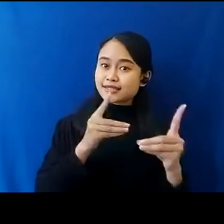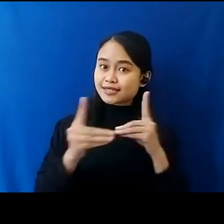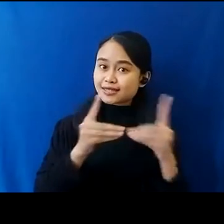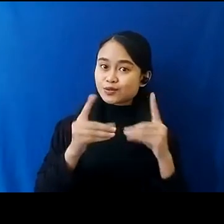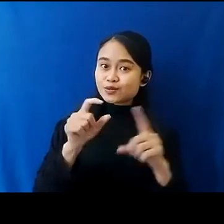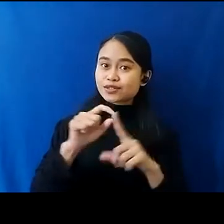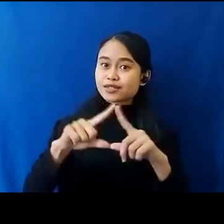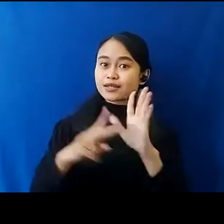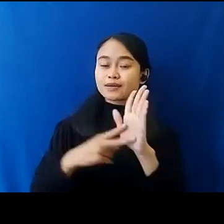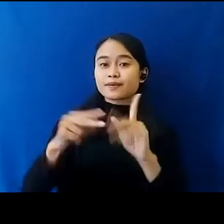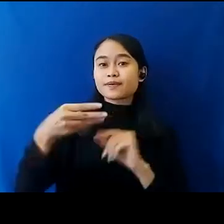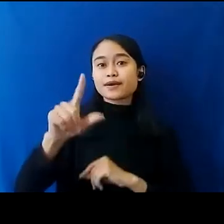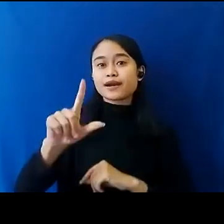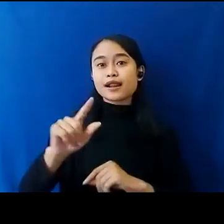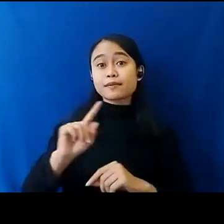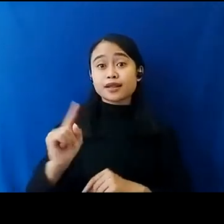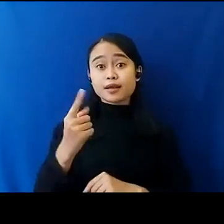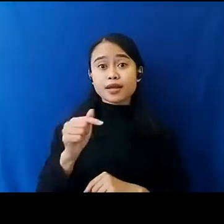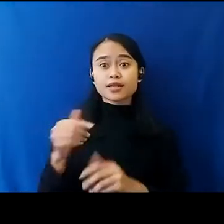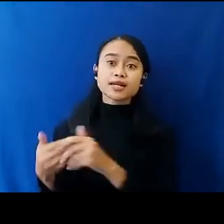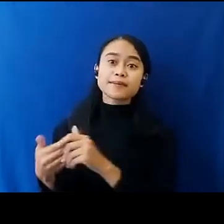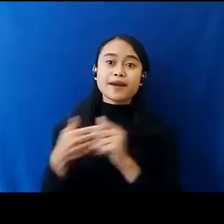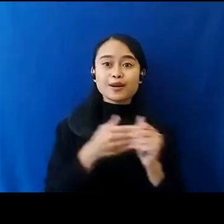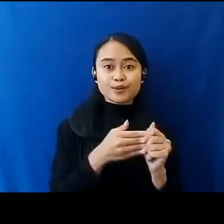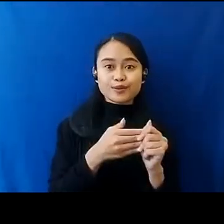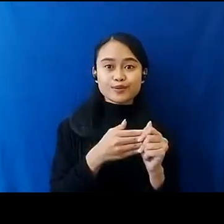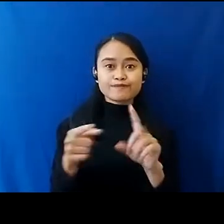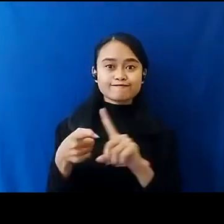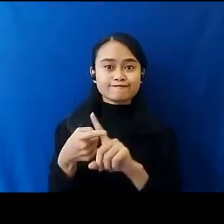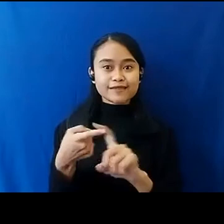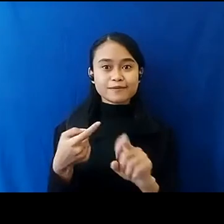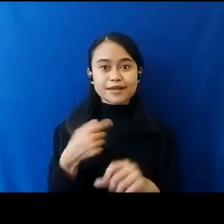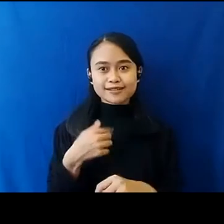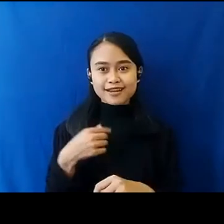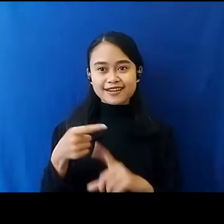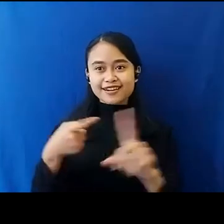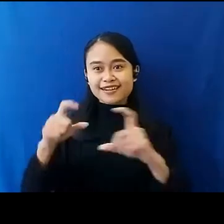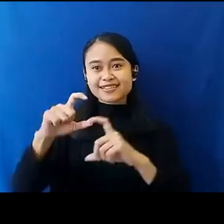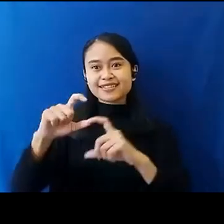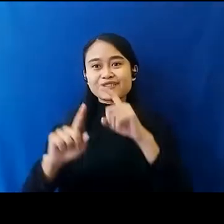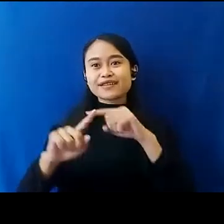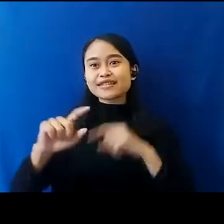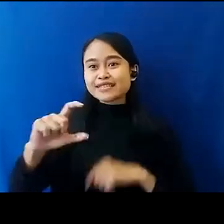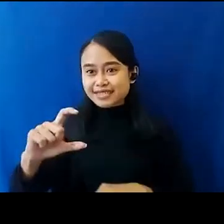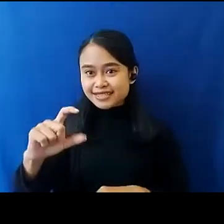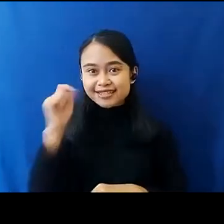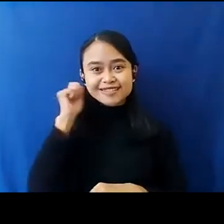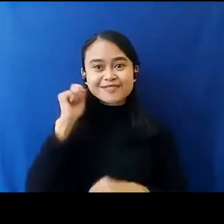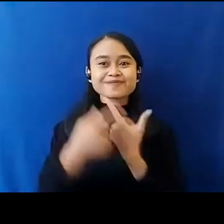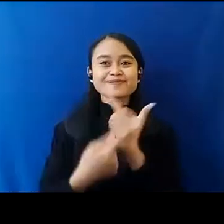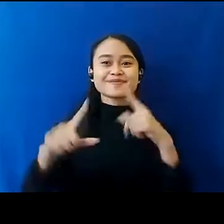Pertama Ini Ini Akan Dipandu Oleh Rekan Saya Dari Save The Children Mbak Yanti Kusuma